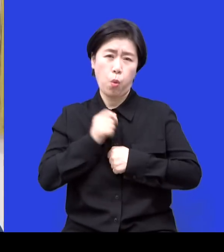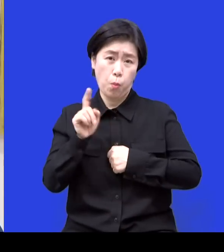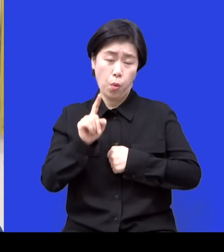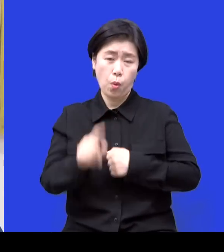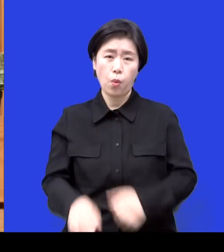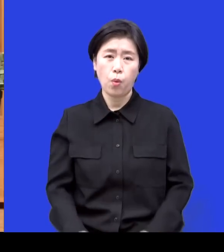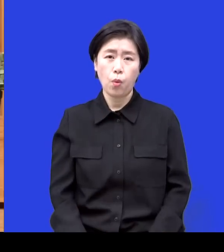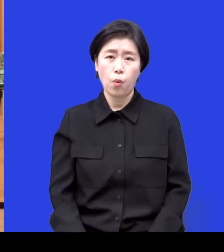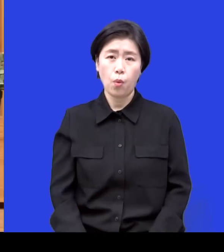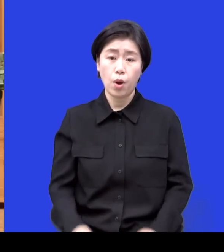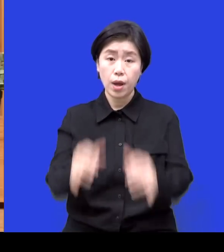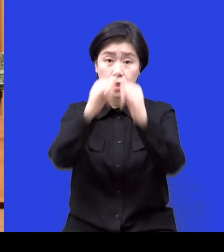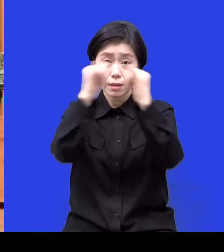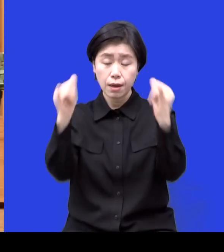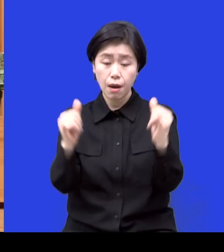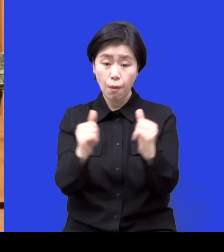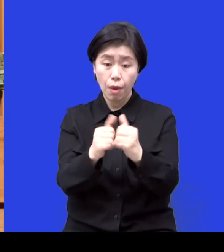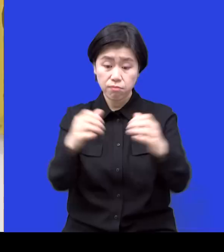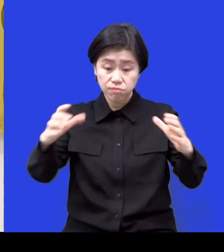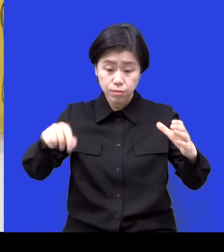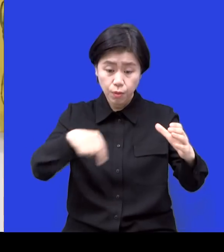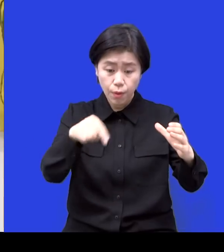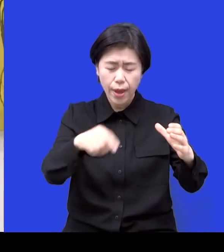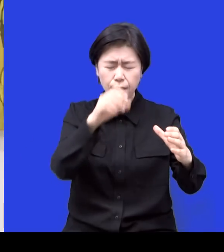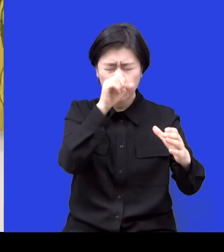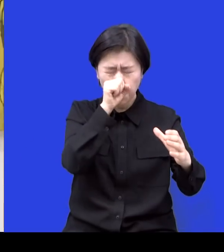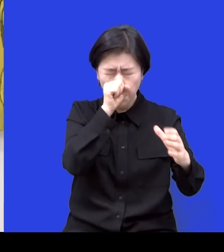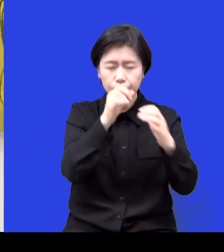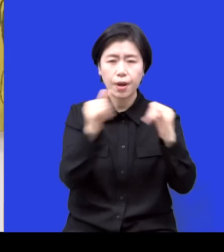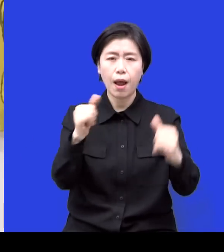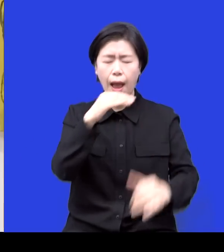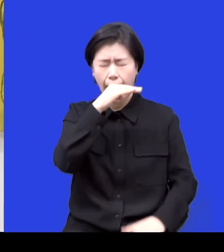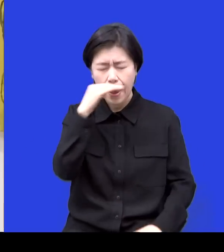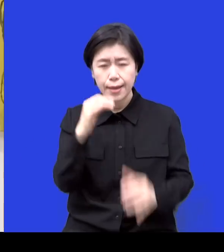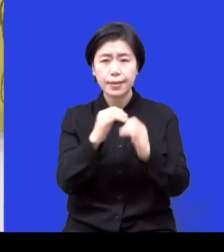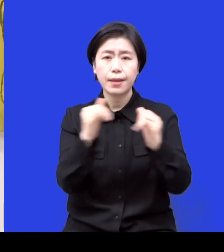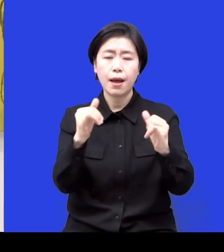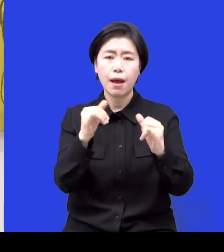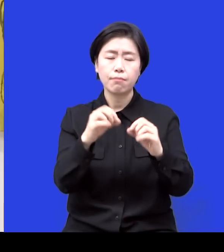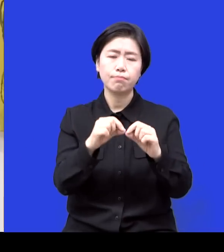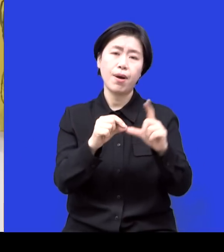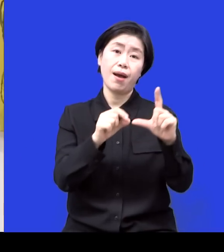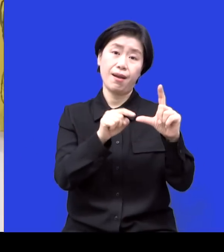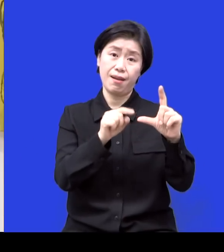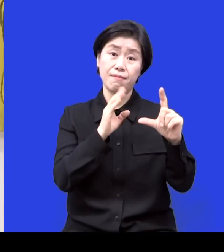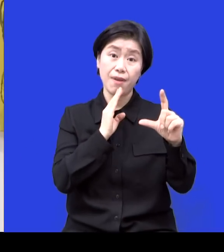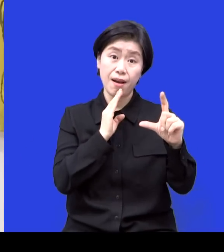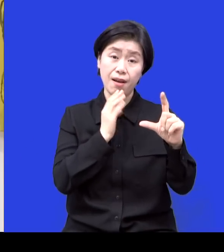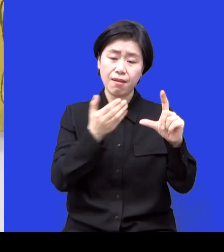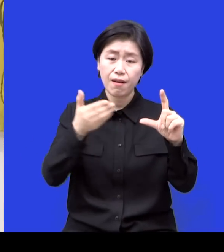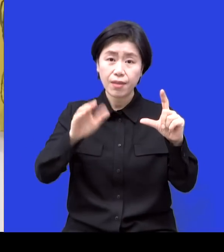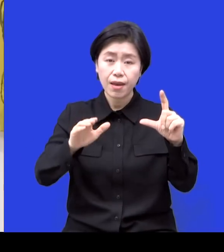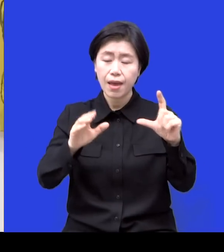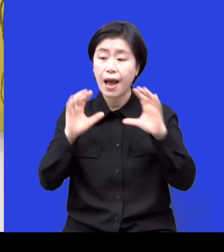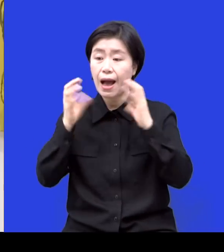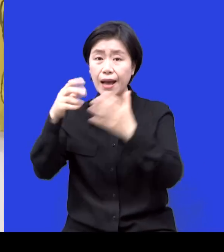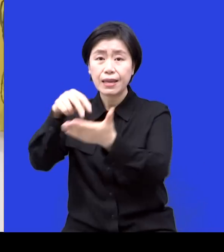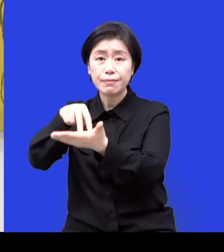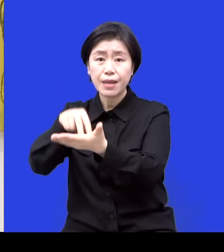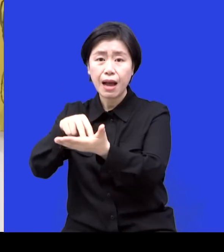분들이 더 많아요. 물론이요. 물론 좋으신 분들이 훨씬 더 많은데 아이들의 아픔을 딱 생각하면은 뭐 제 머릿속에도 갑자기